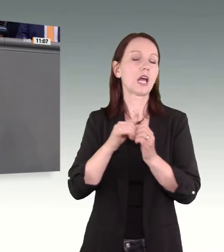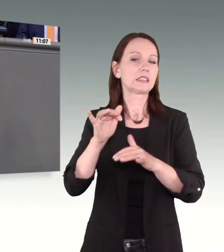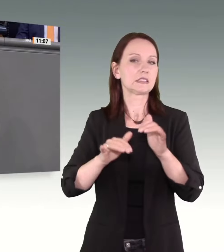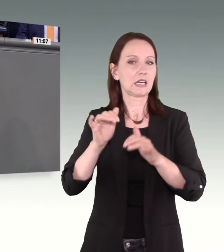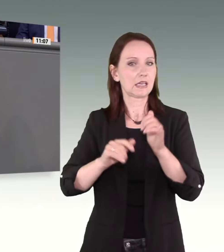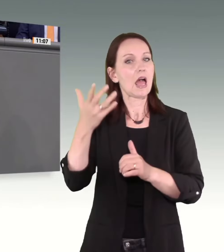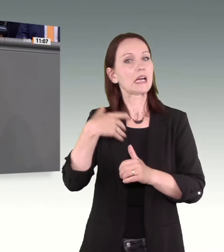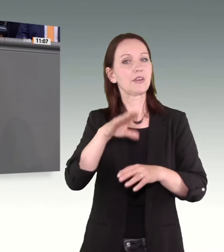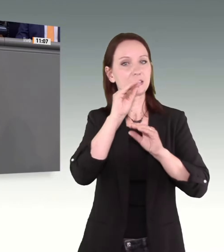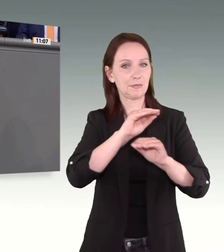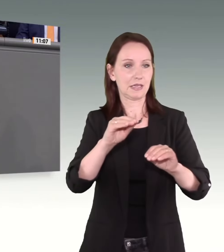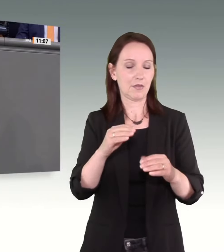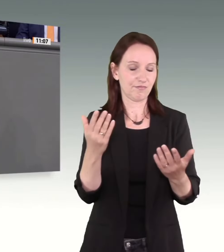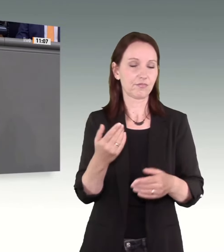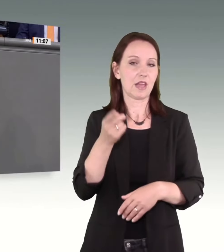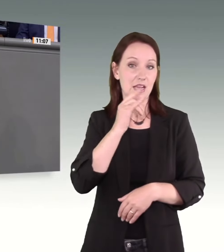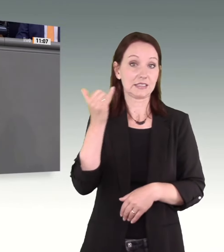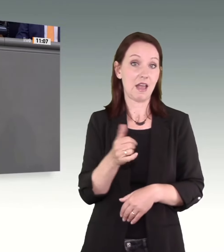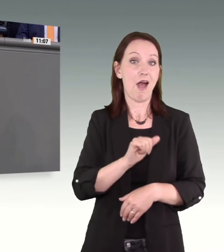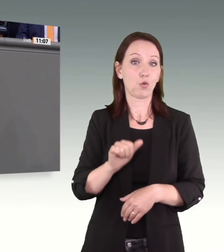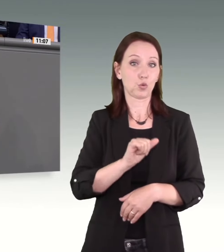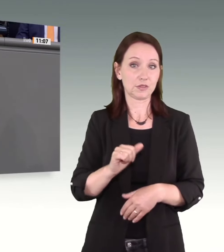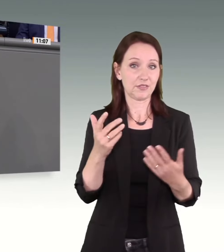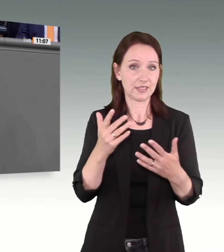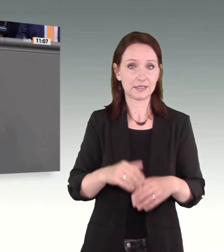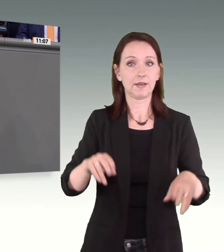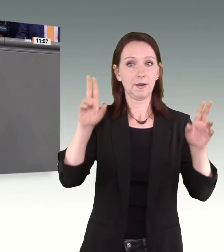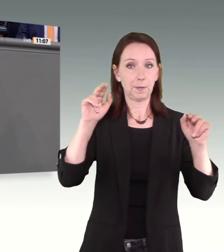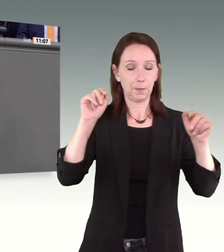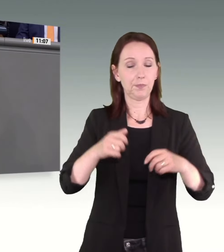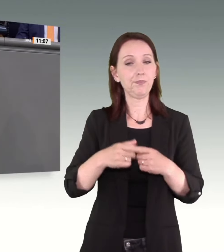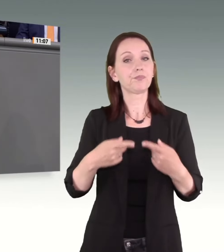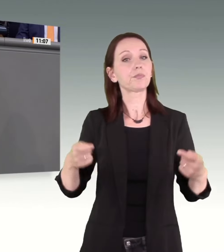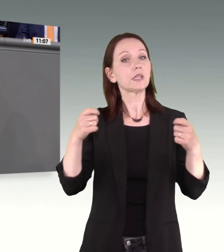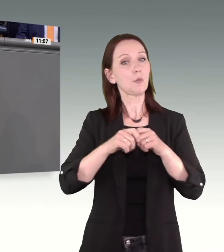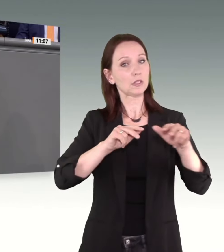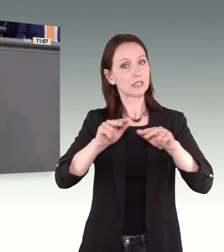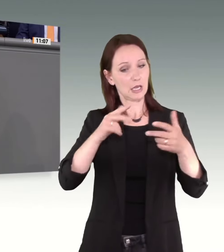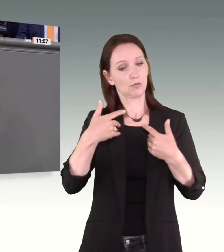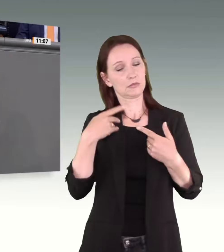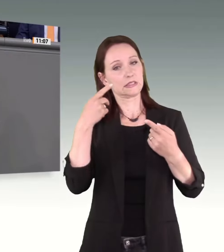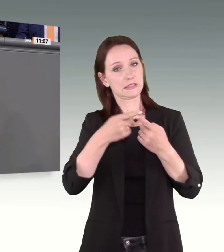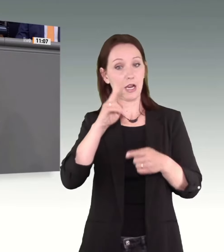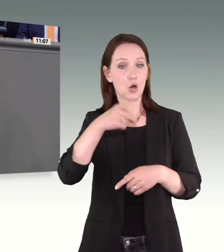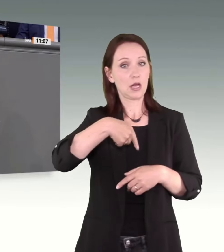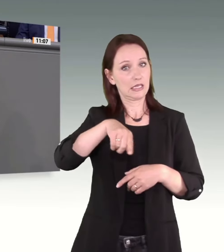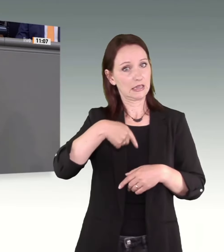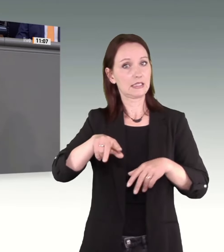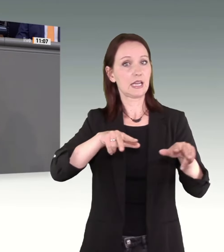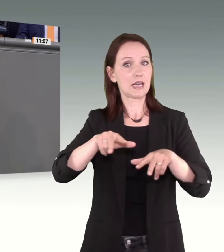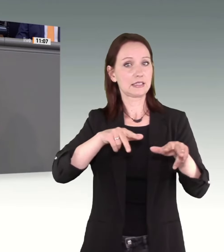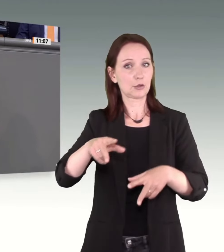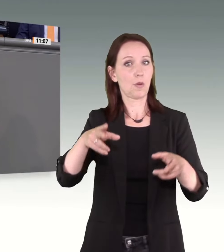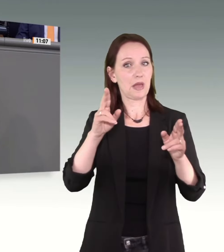Staatssekretärin haben Sie Folgendes mitgeteilt. Im August letzten Jahres die Bundesregierung hat sich zum Ziel gesetzt, noch in dieser Legislaturperiode